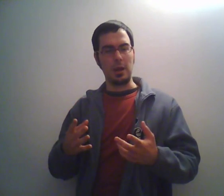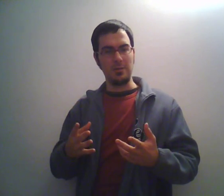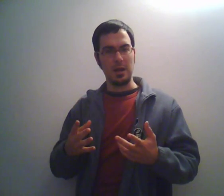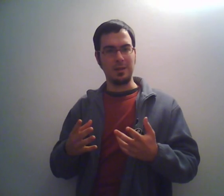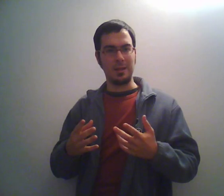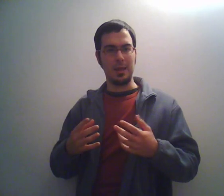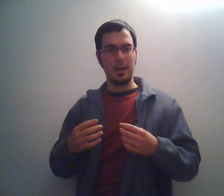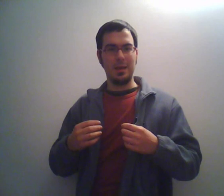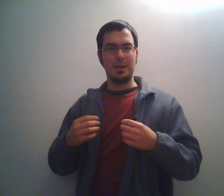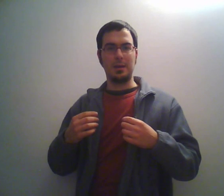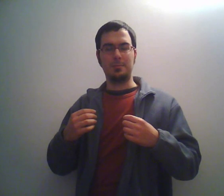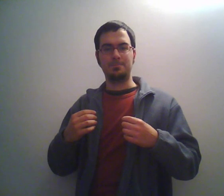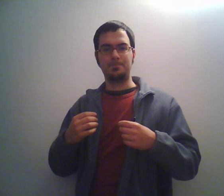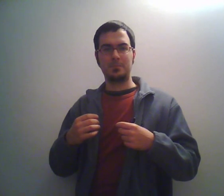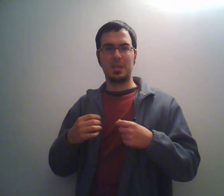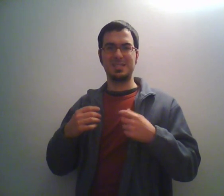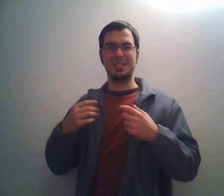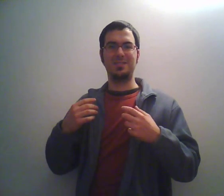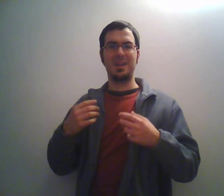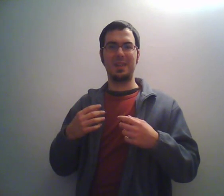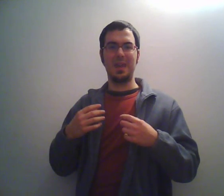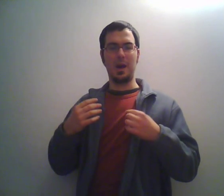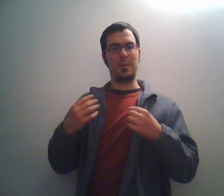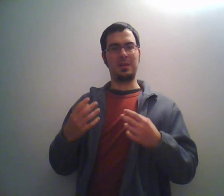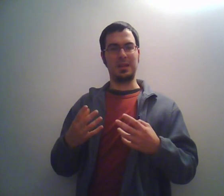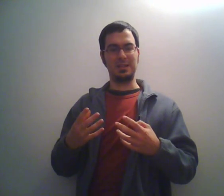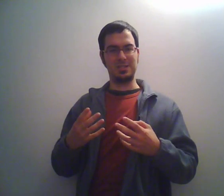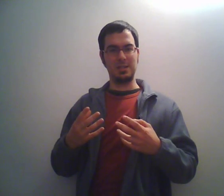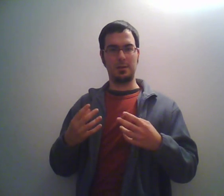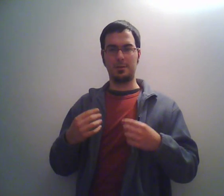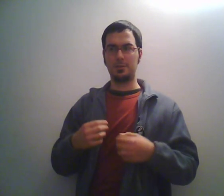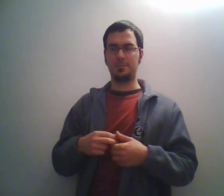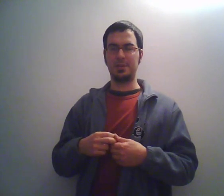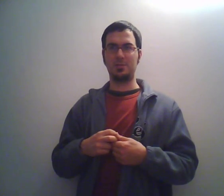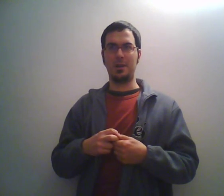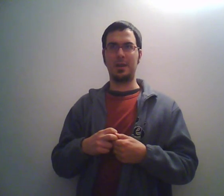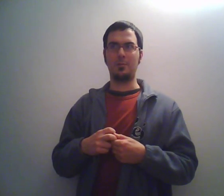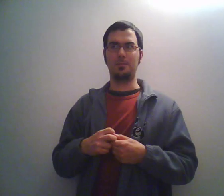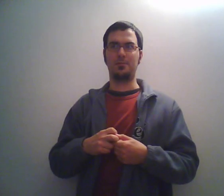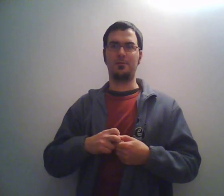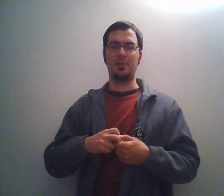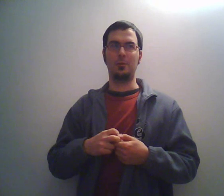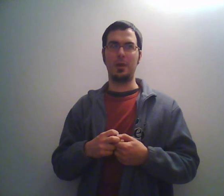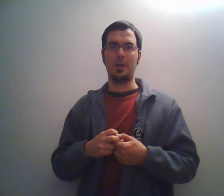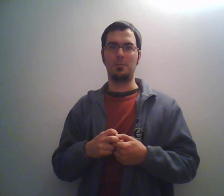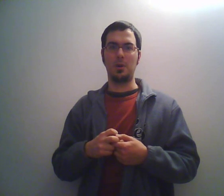irriverente. si diverte a prendere in giro, spesso anche con figure un po'